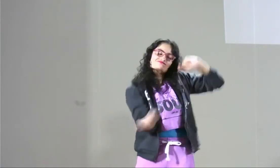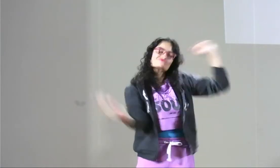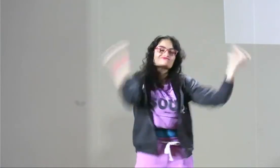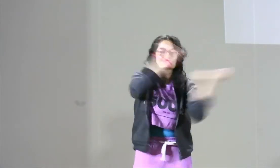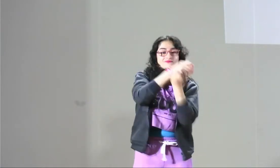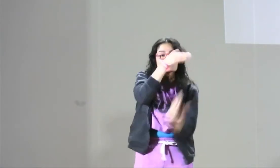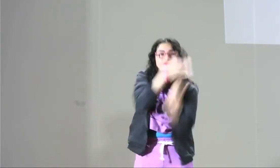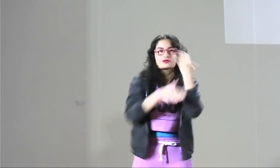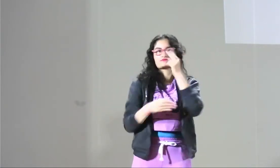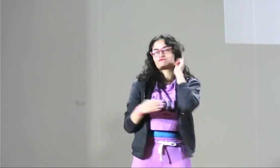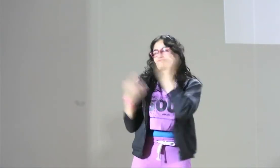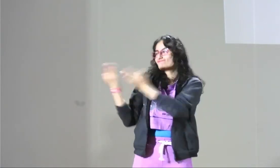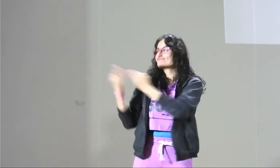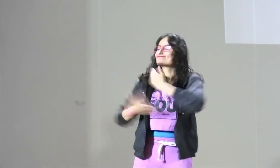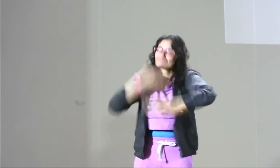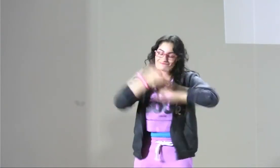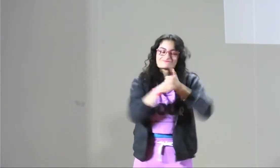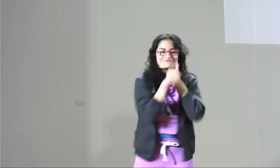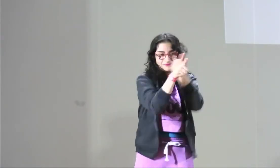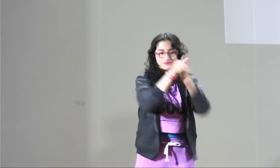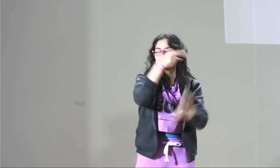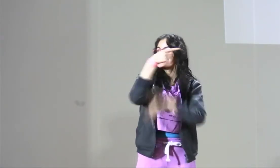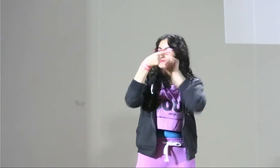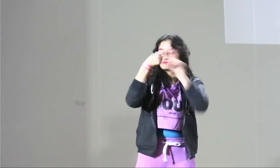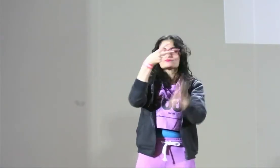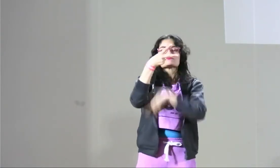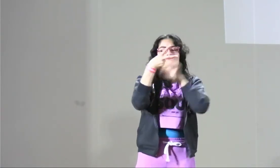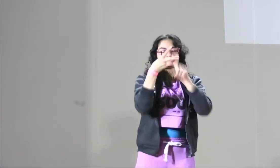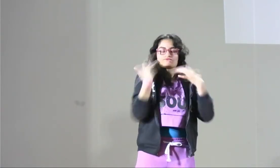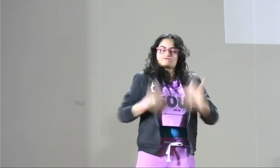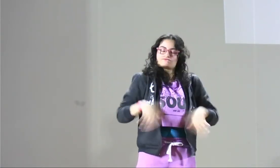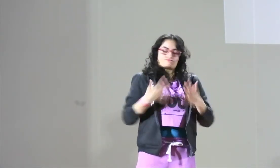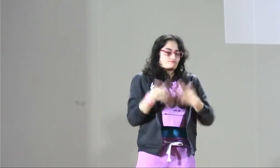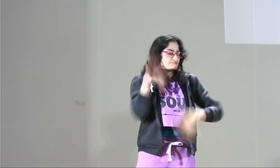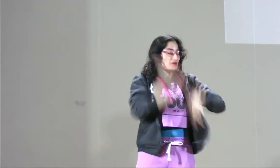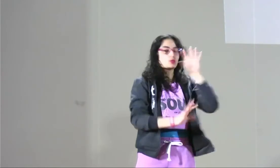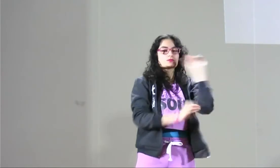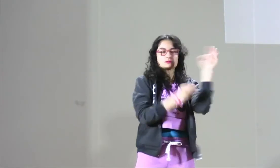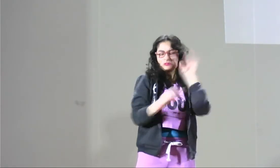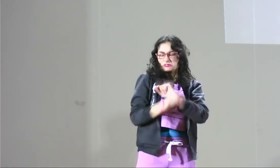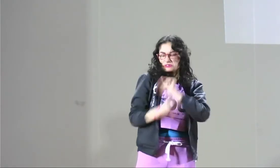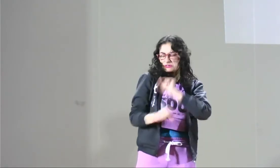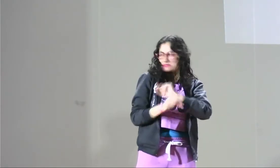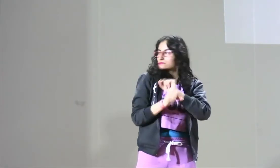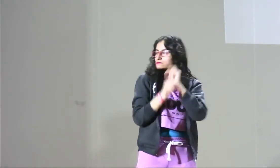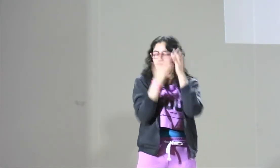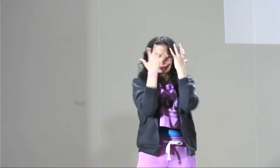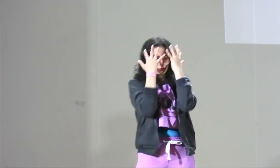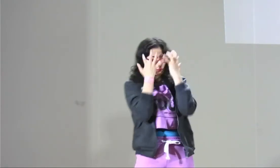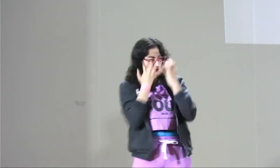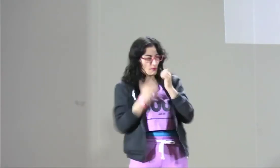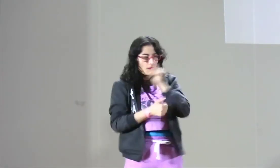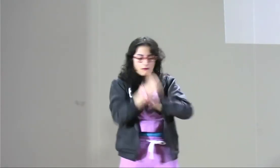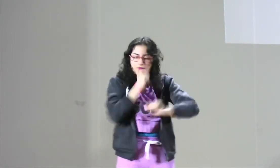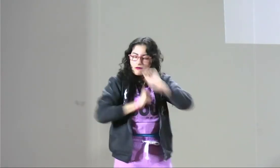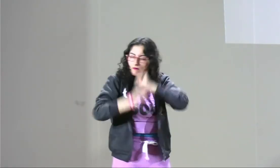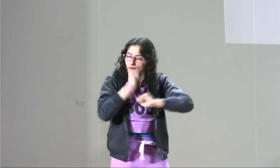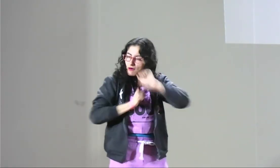tema de los procesos. Yo sé que han venido cambiando y que María Cristina nos ha asesorado con respecto a este tema, pero de pronto sí hace un poquito de falta